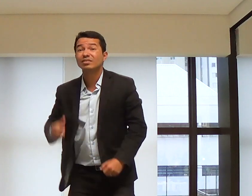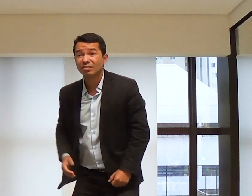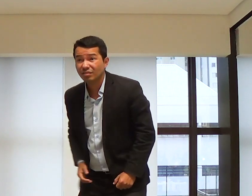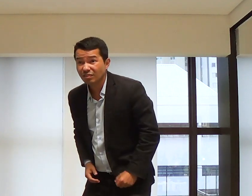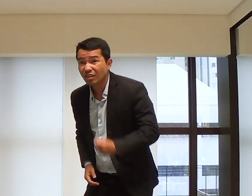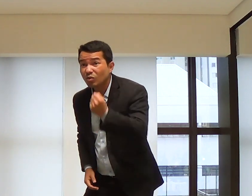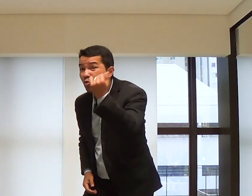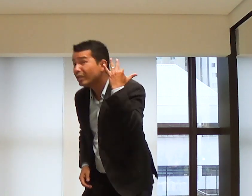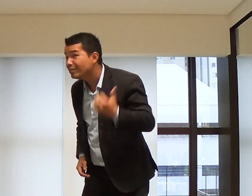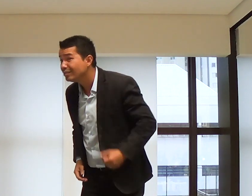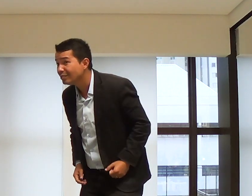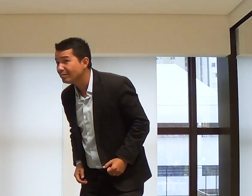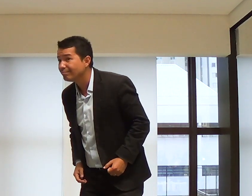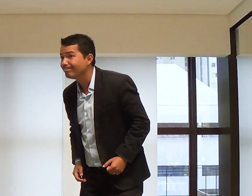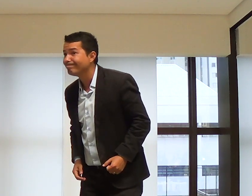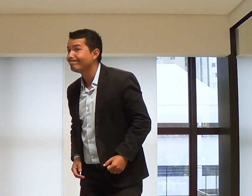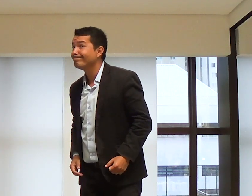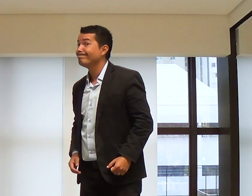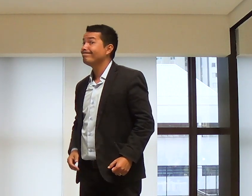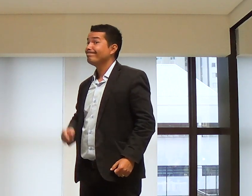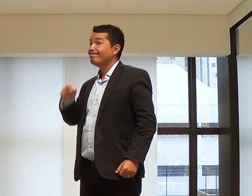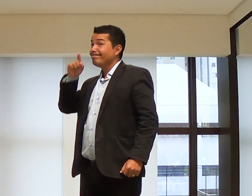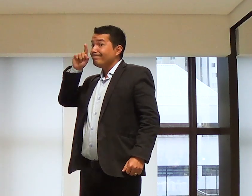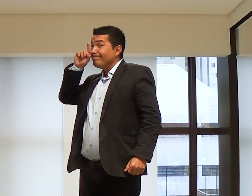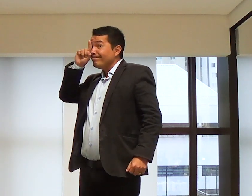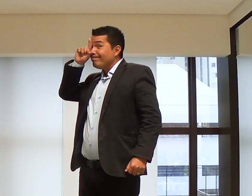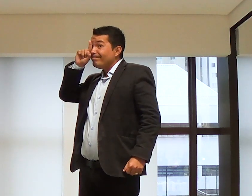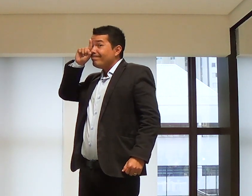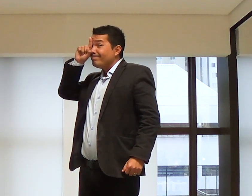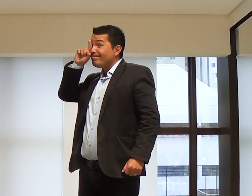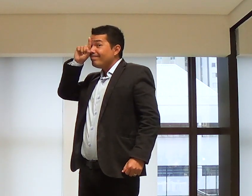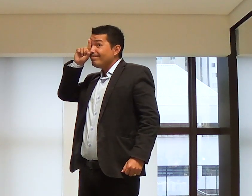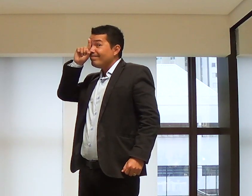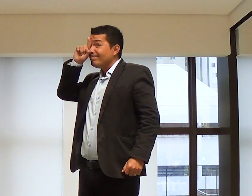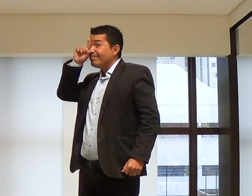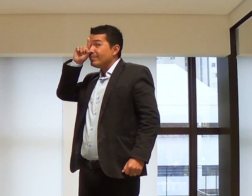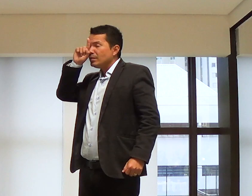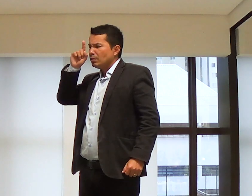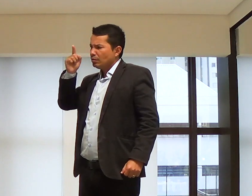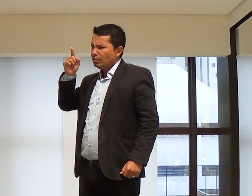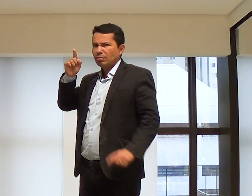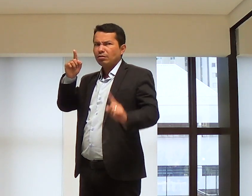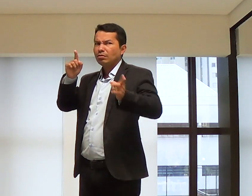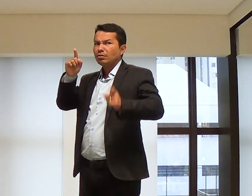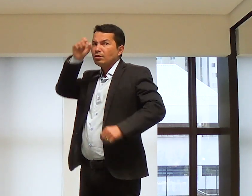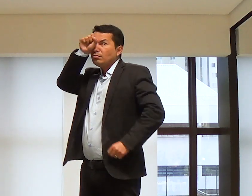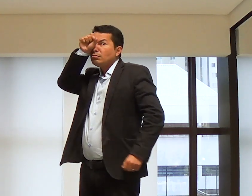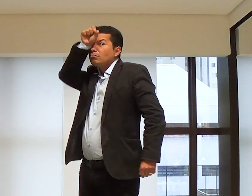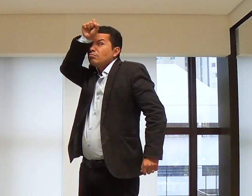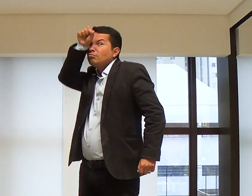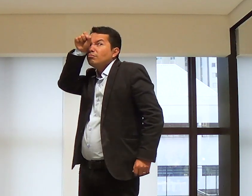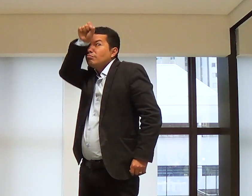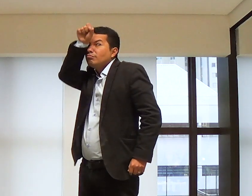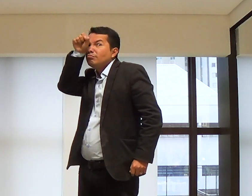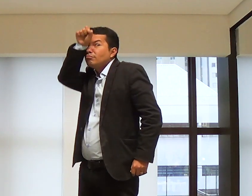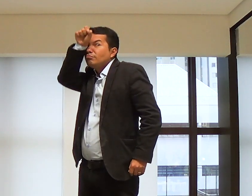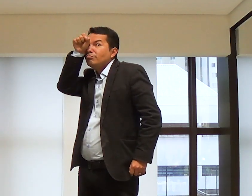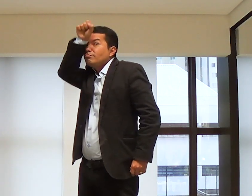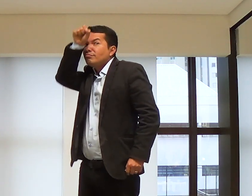tantas coisas? Quantas? Quantas? Sabe, isso de fato é perigoso. Nem é esse perigoso,